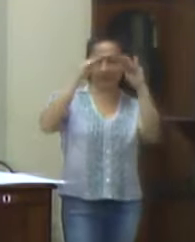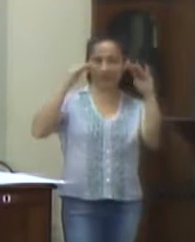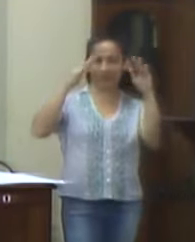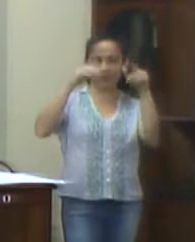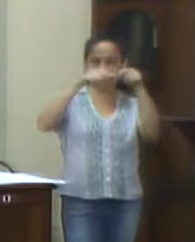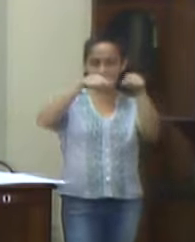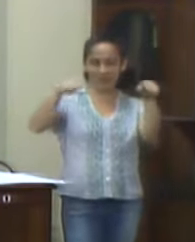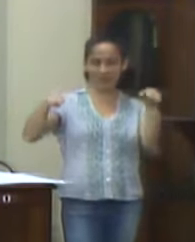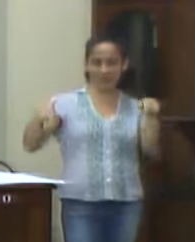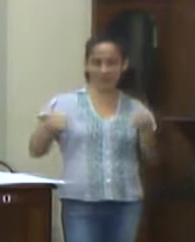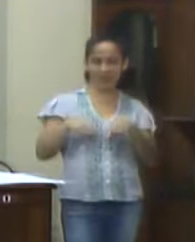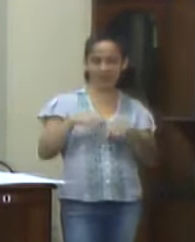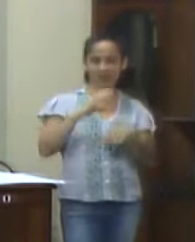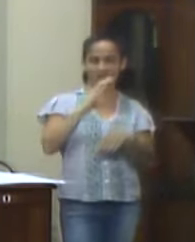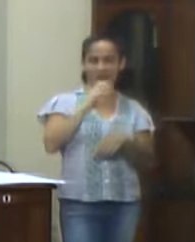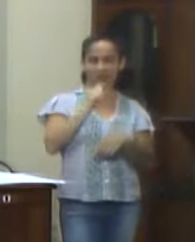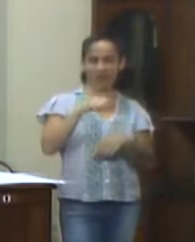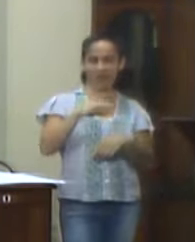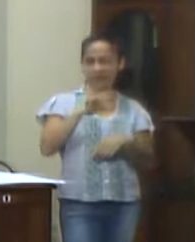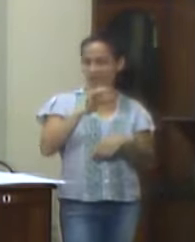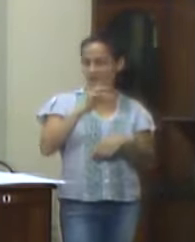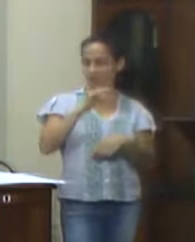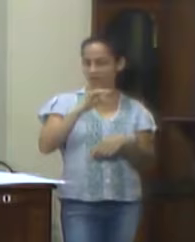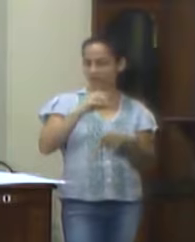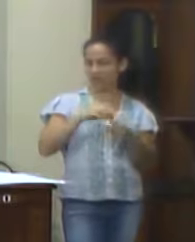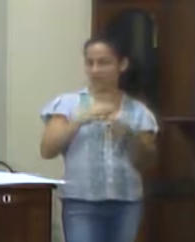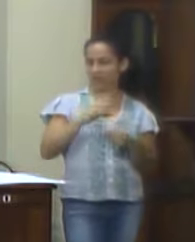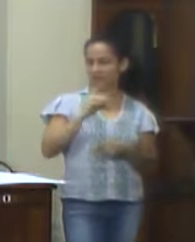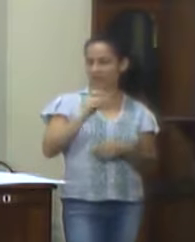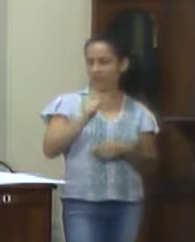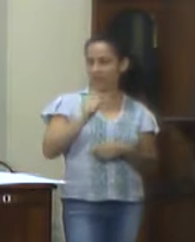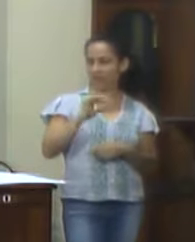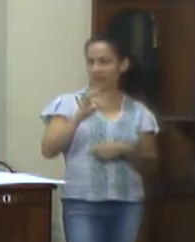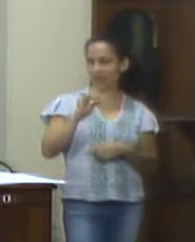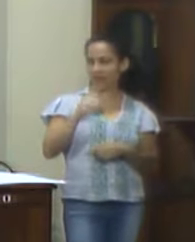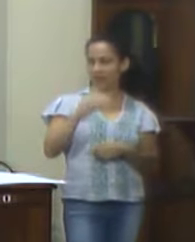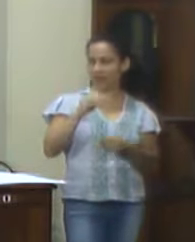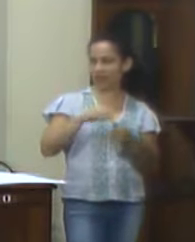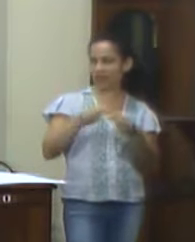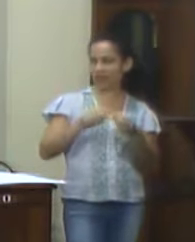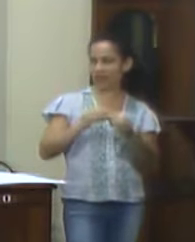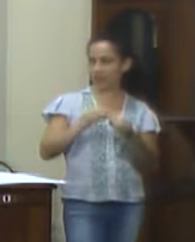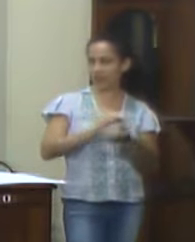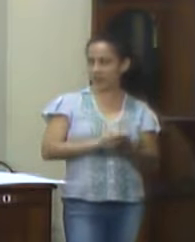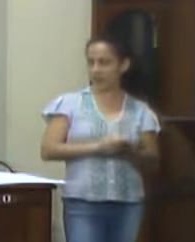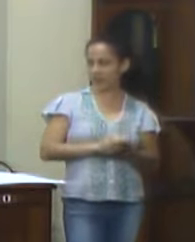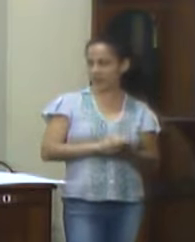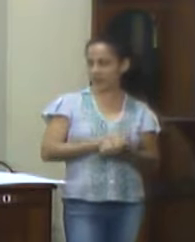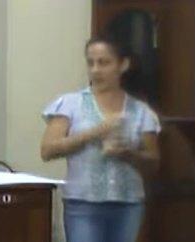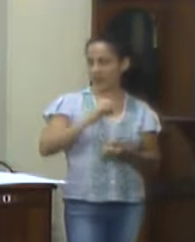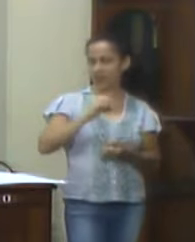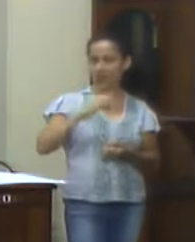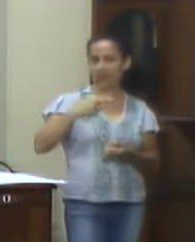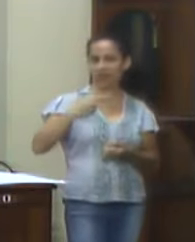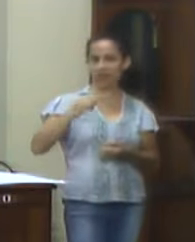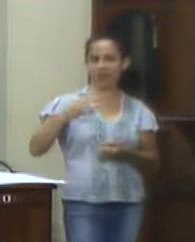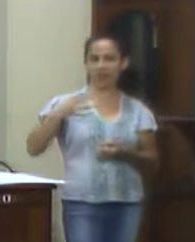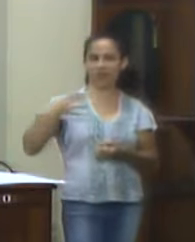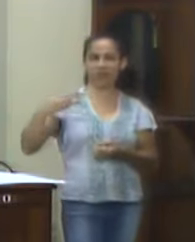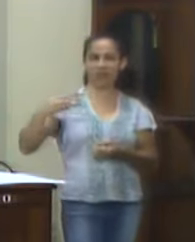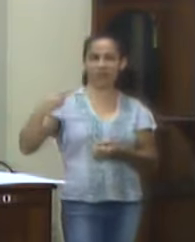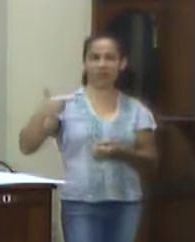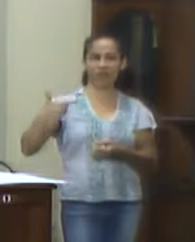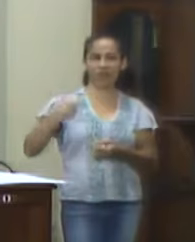Poliesportiva do Canteiro, Dotação 0207-04-122-0002-2032, Código